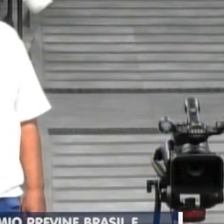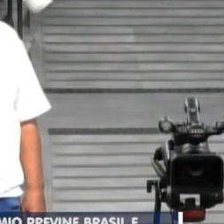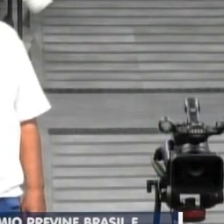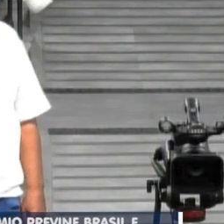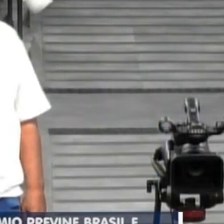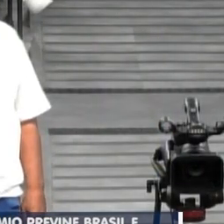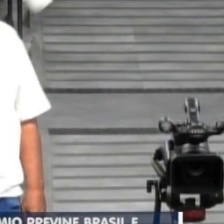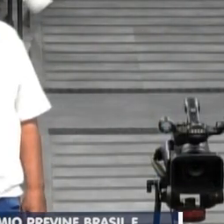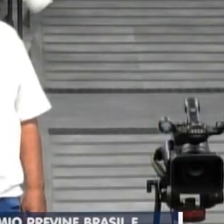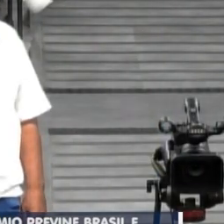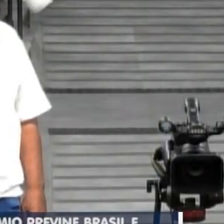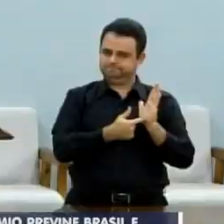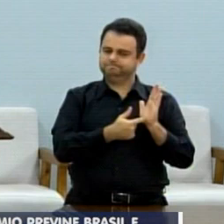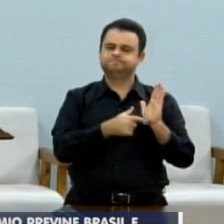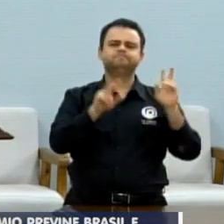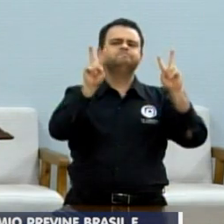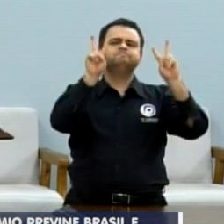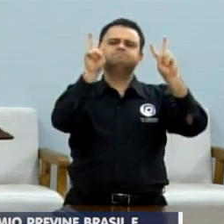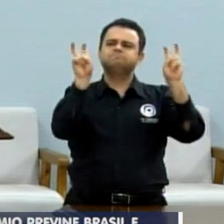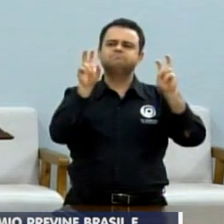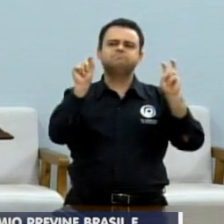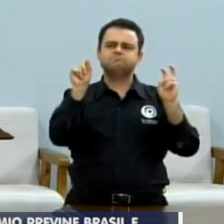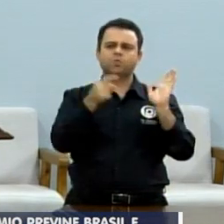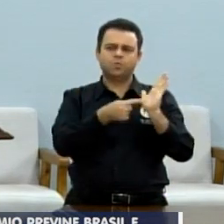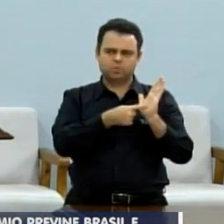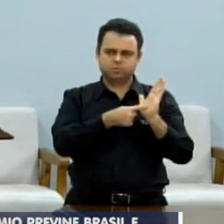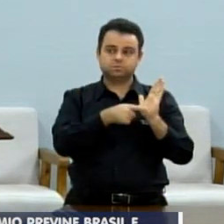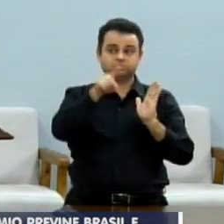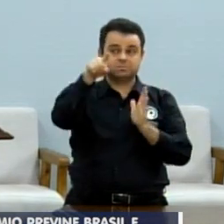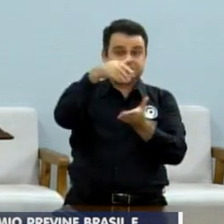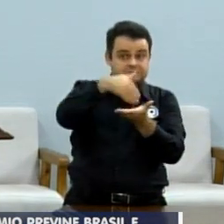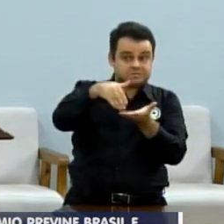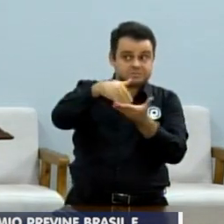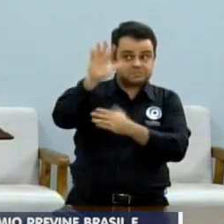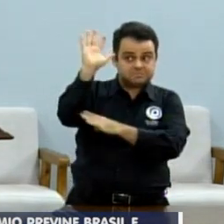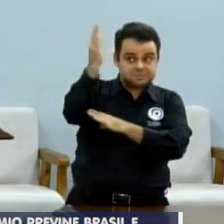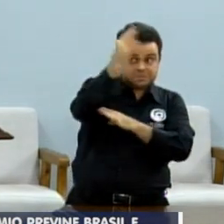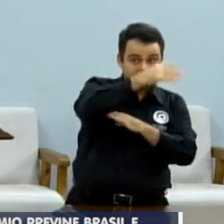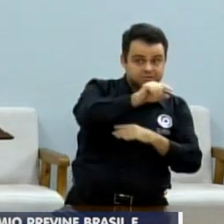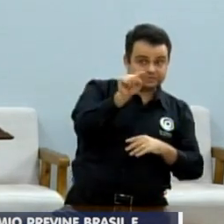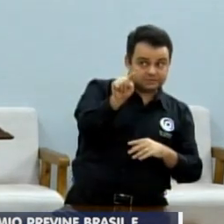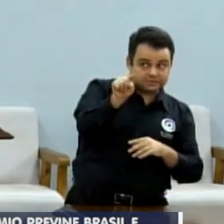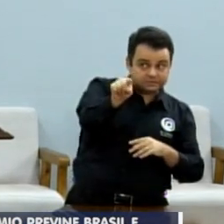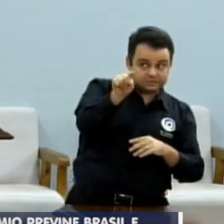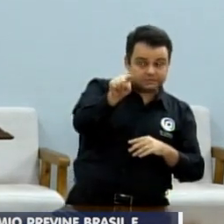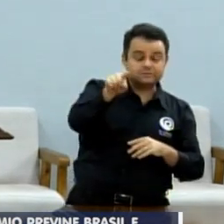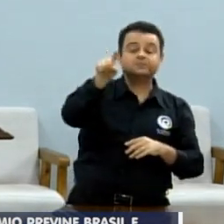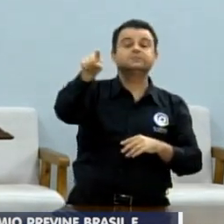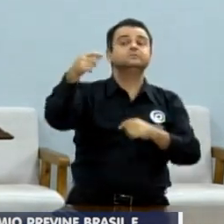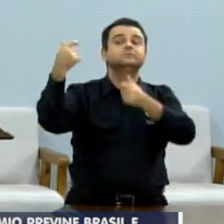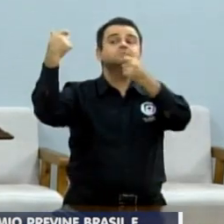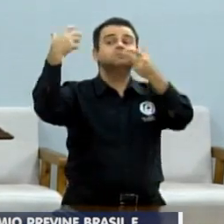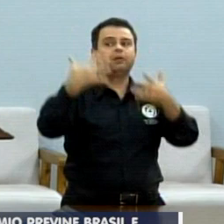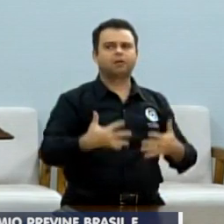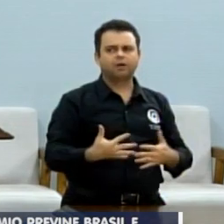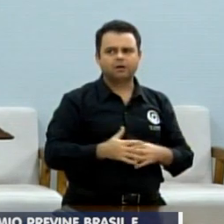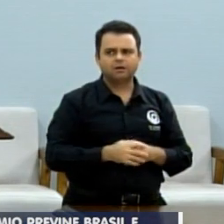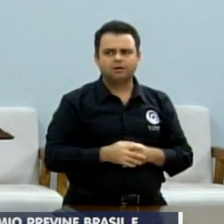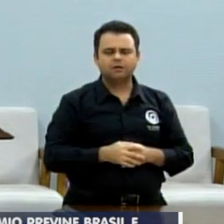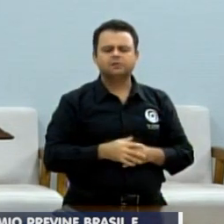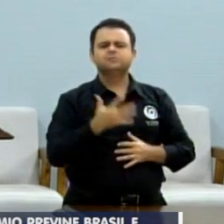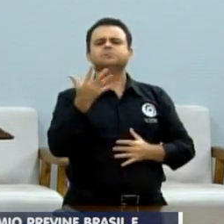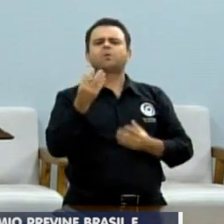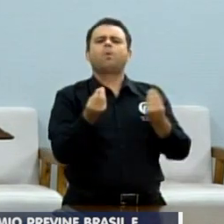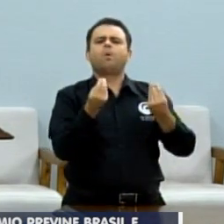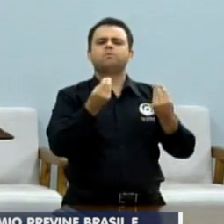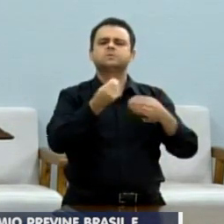vereador que pede, através da Secretaria de Meio Ambiente, prestar esclarecimento sobre a proibição de atuação